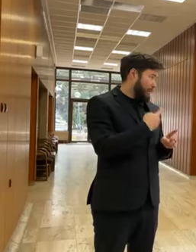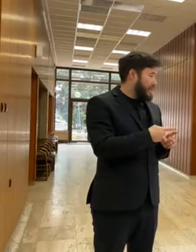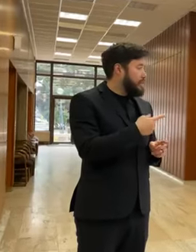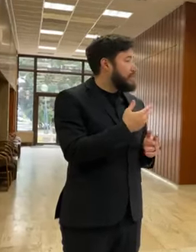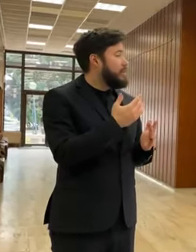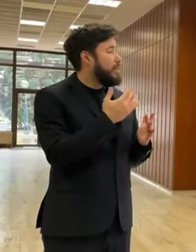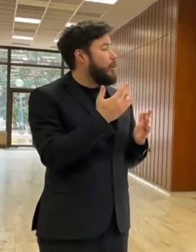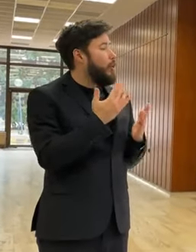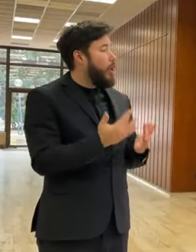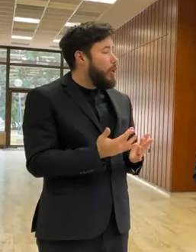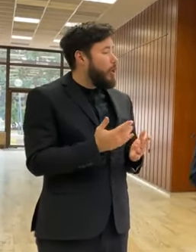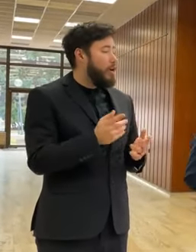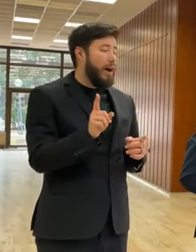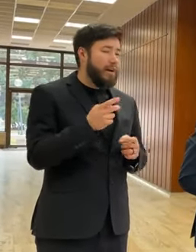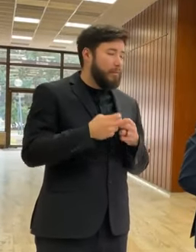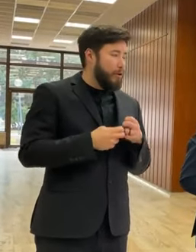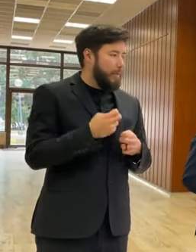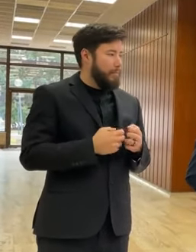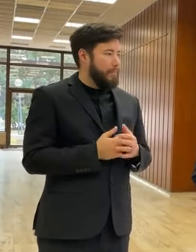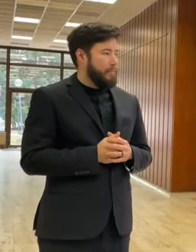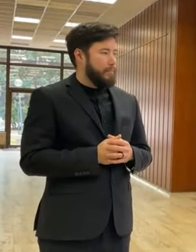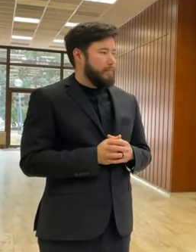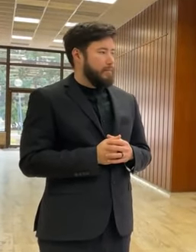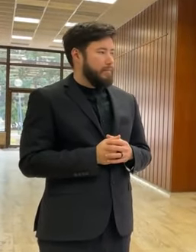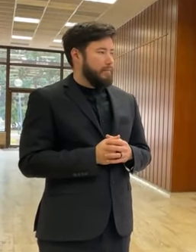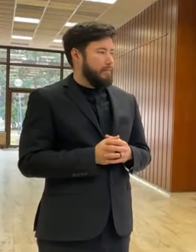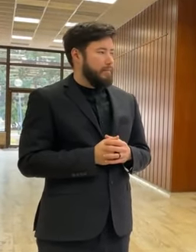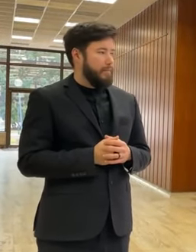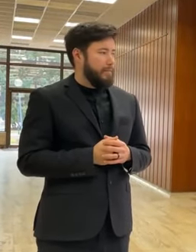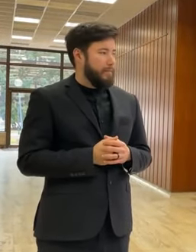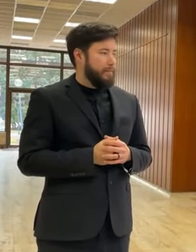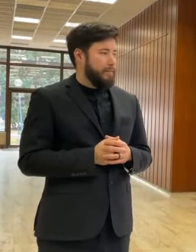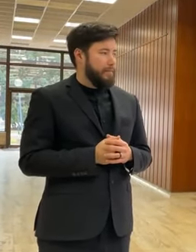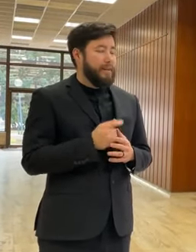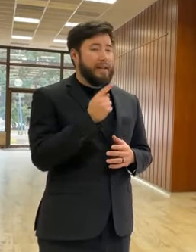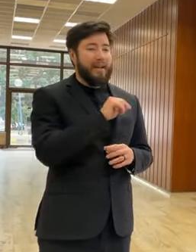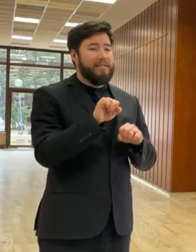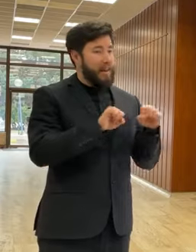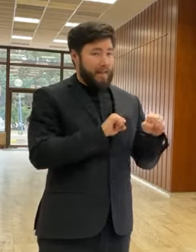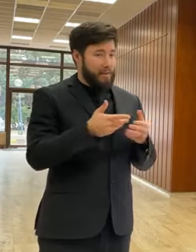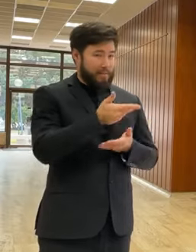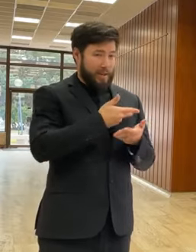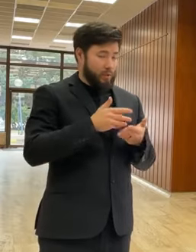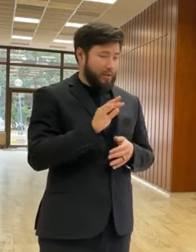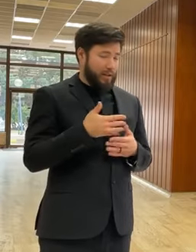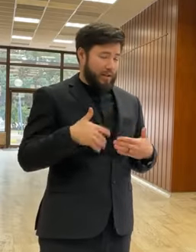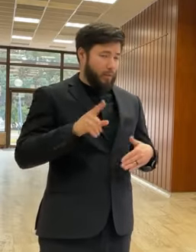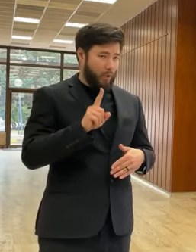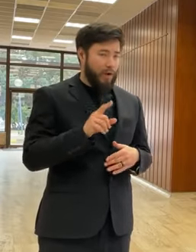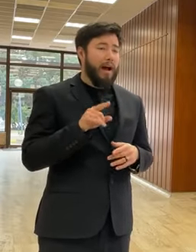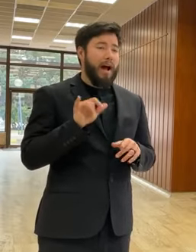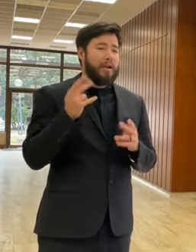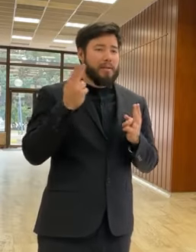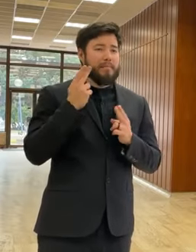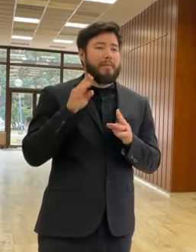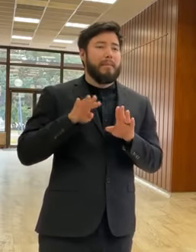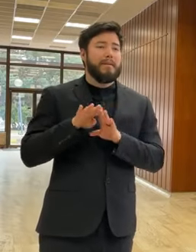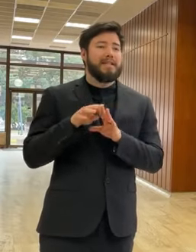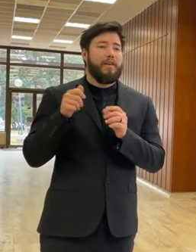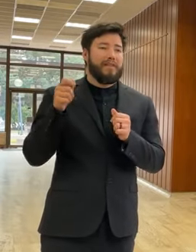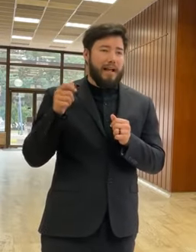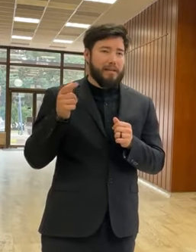vytvoriť problém? Na vláde sme takúto debatu nemali, ale samozrejme intenzívne rokujeme s ministercom financí.